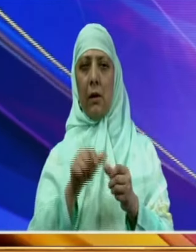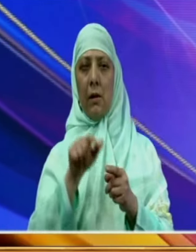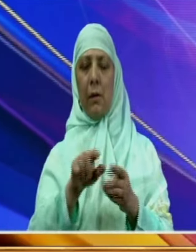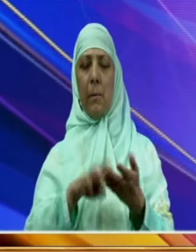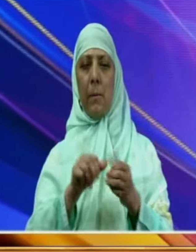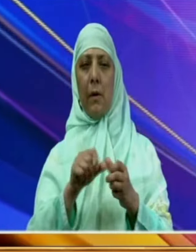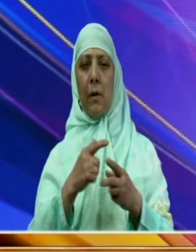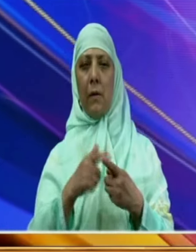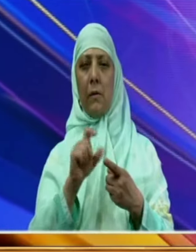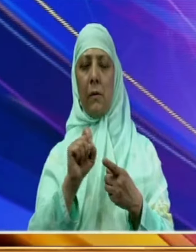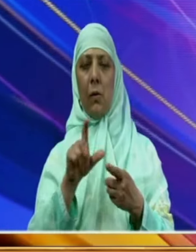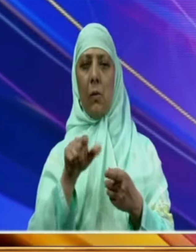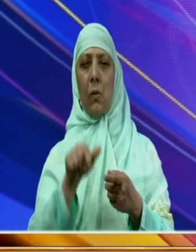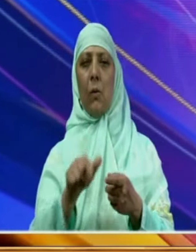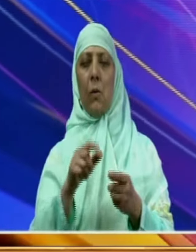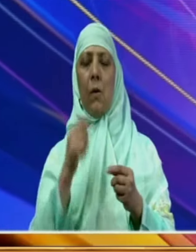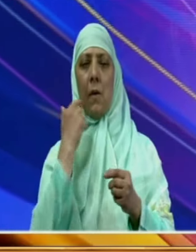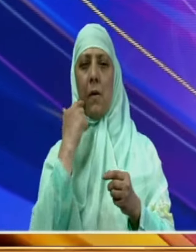روس